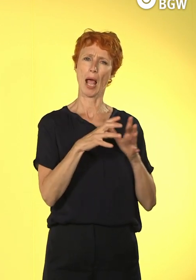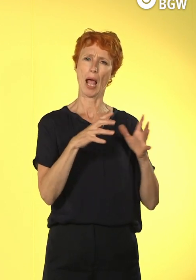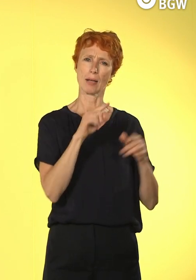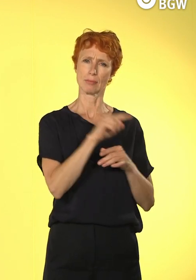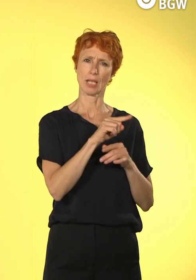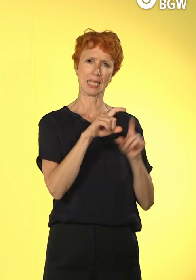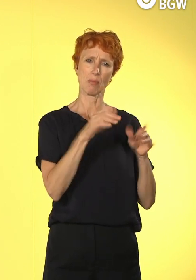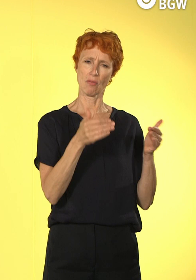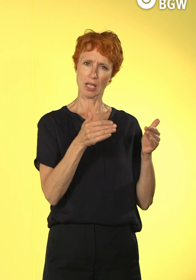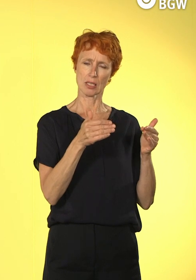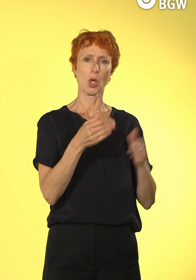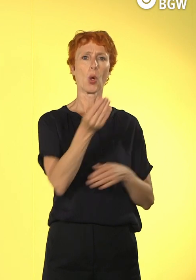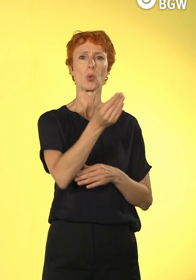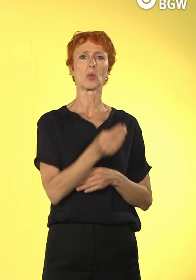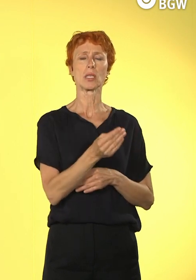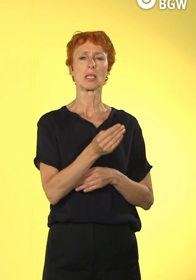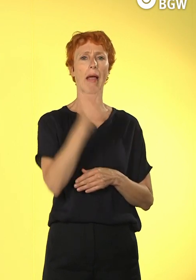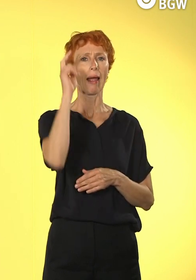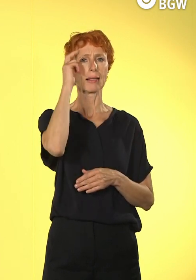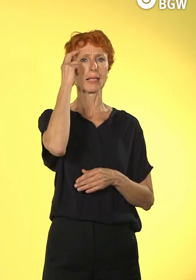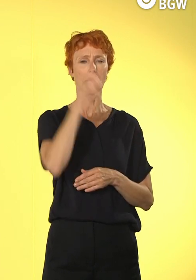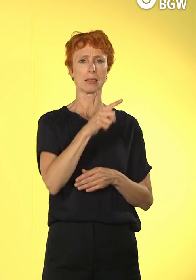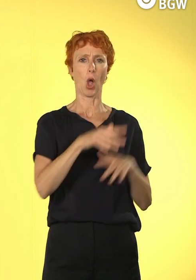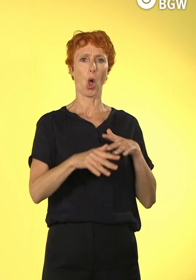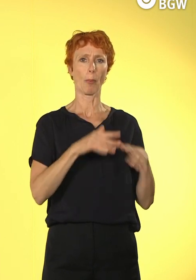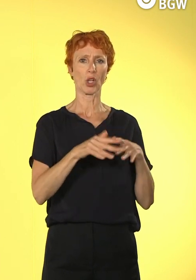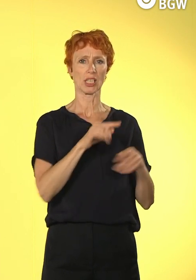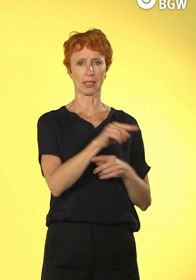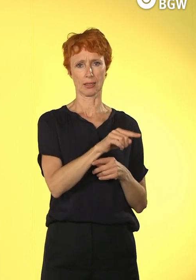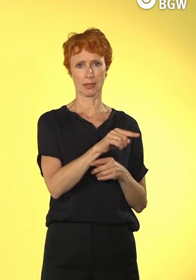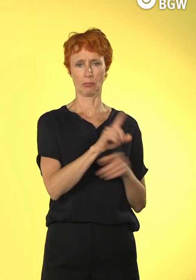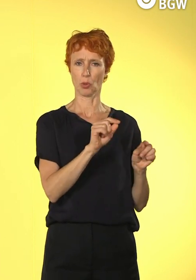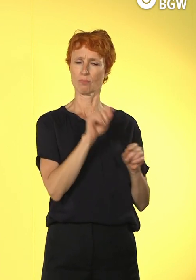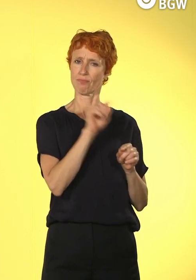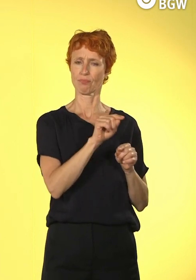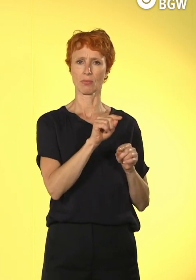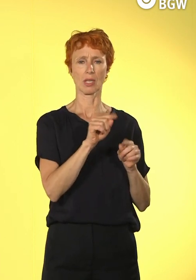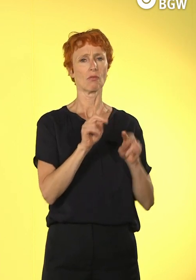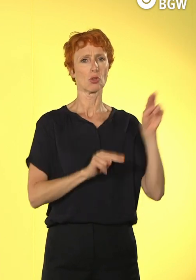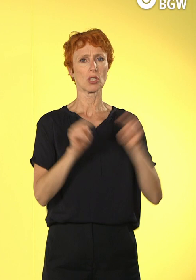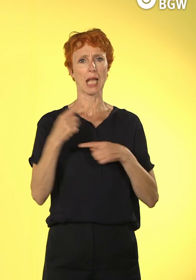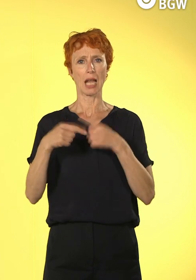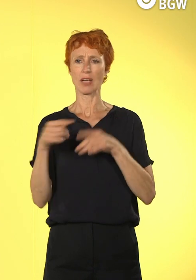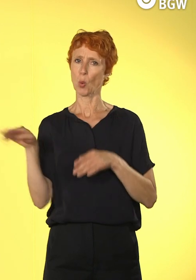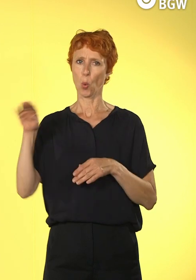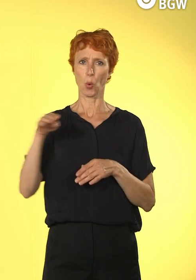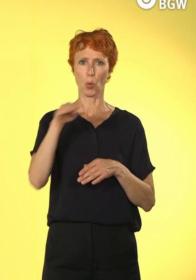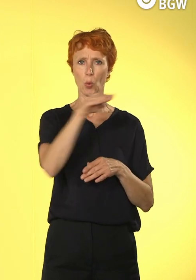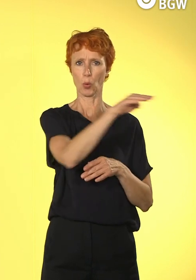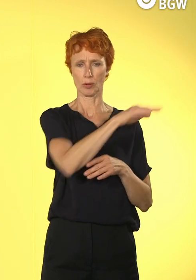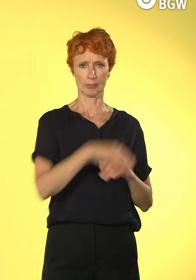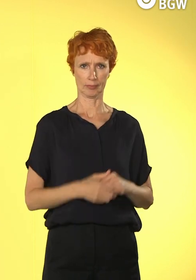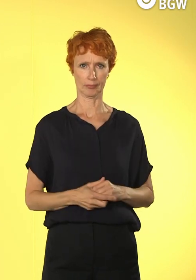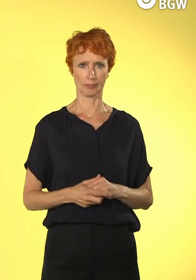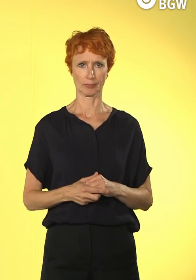Intelligenz und Robotik. Das sind so Wellen der Digitalisierung, die momentan schon da sind, beziehungsweise immer stärker